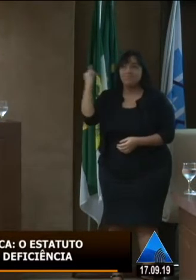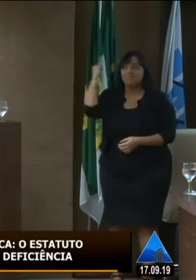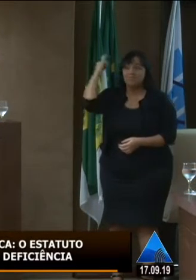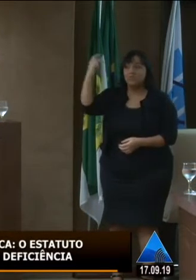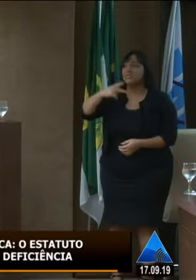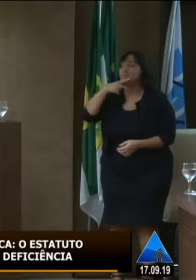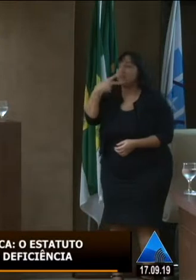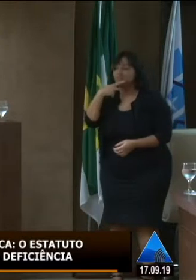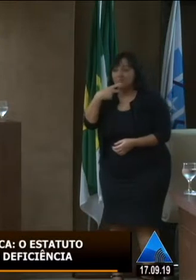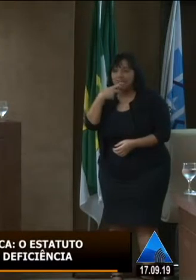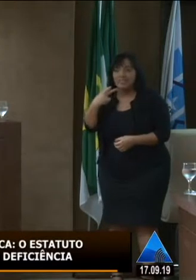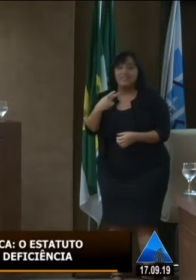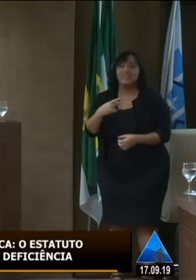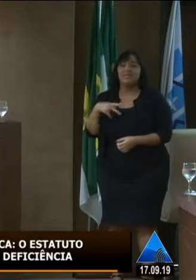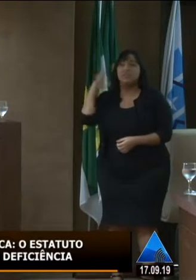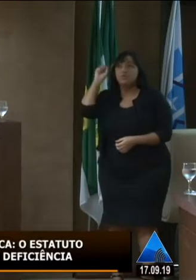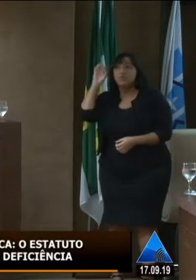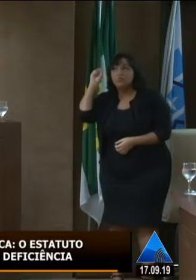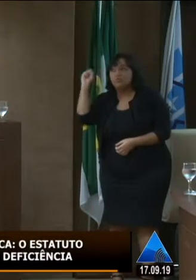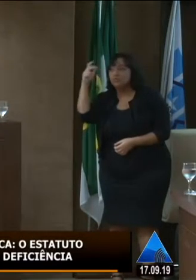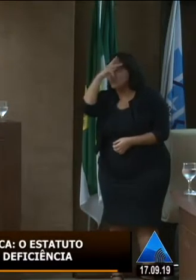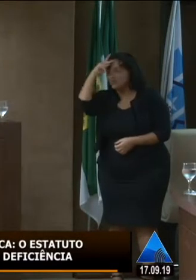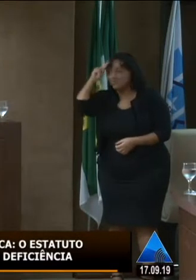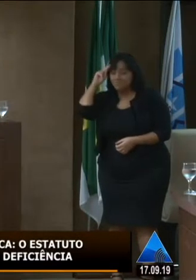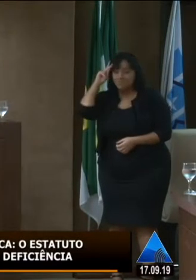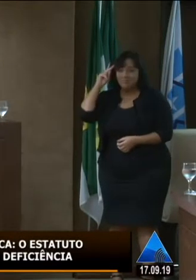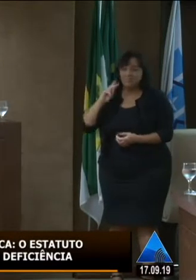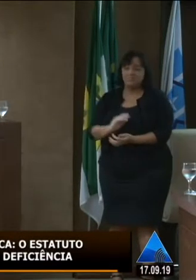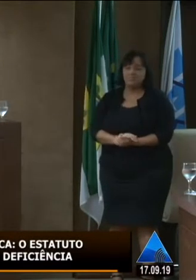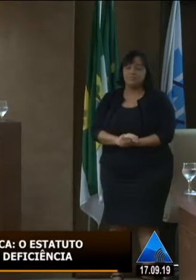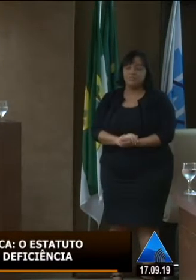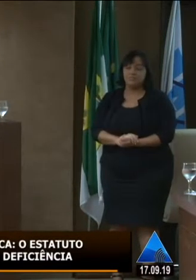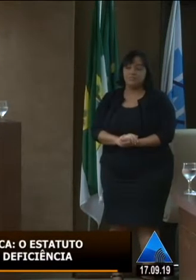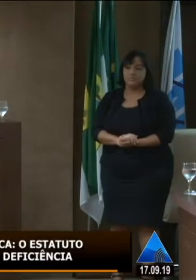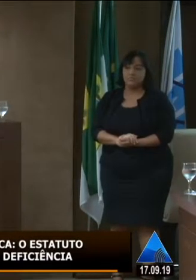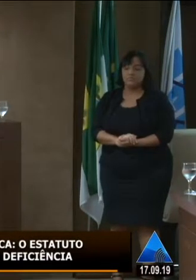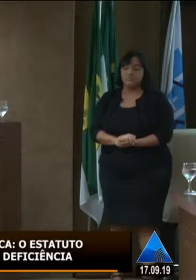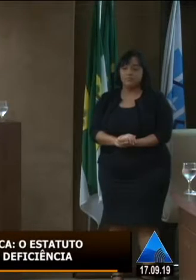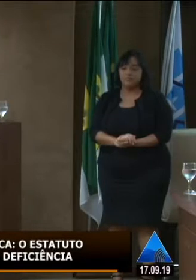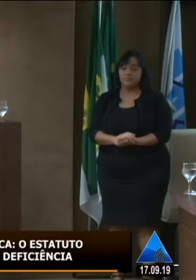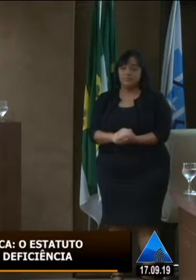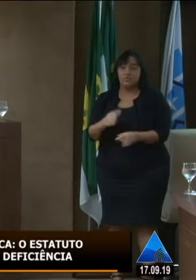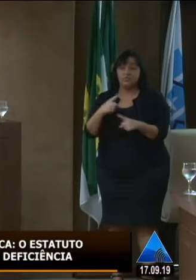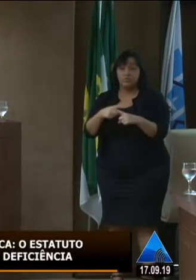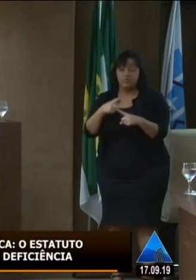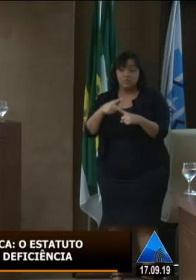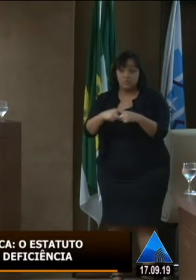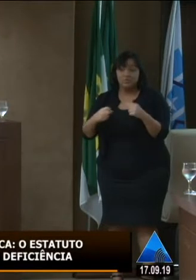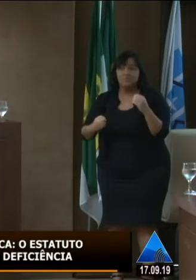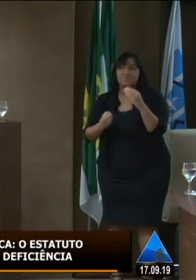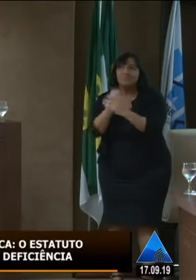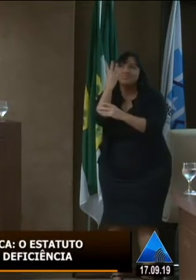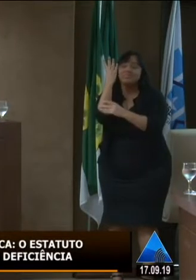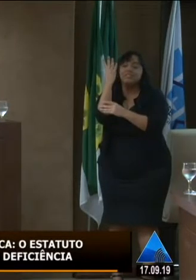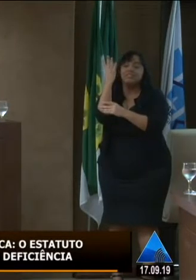da importância de ouvir as pessoas que estão na ponta, porque na hora que a gente cria esse